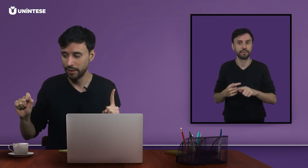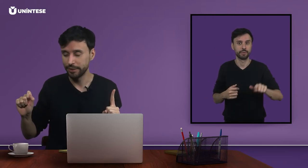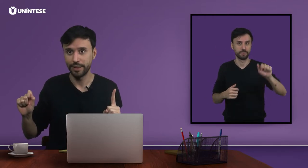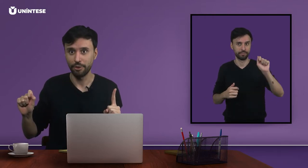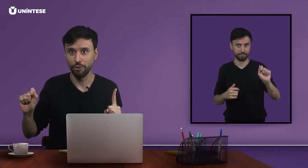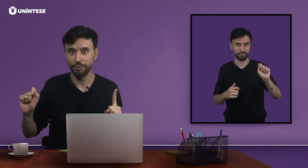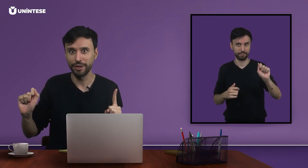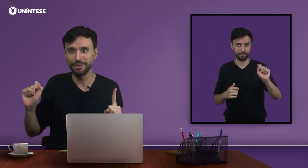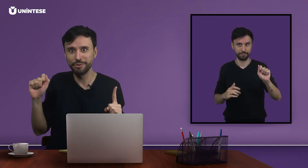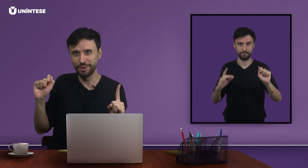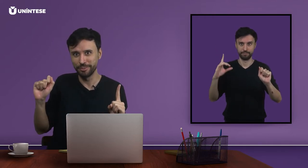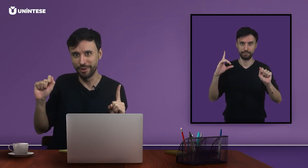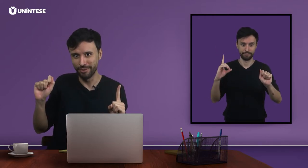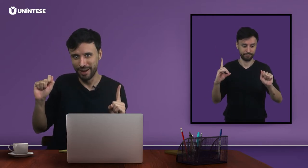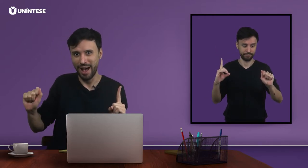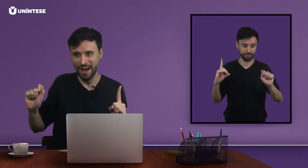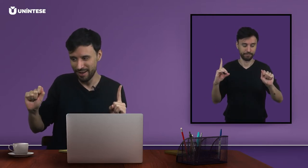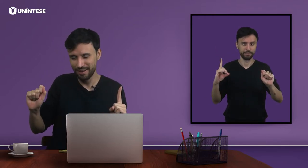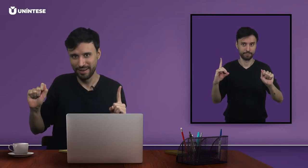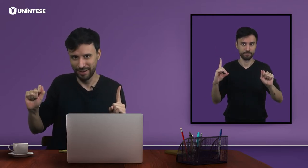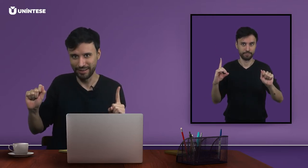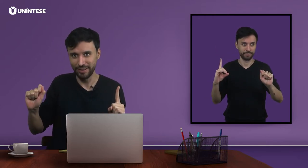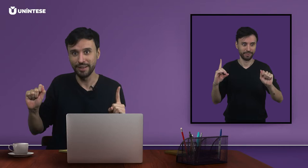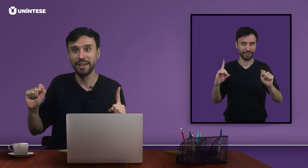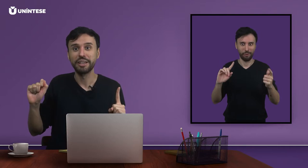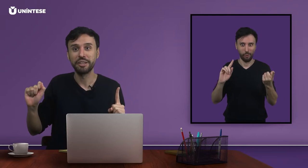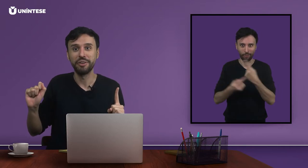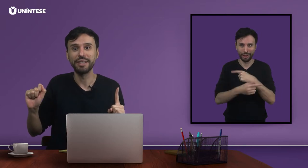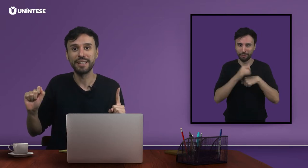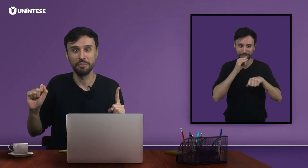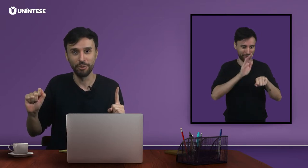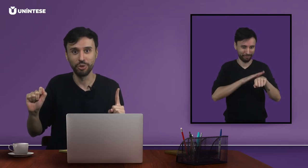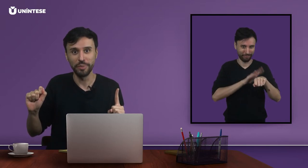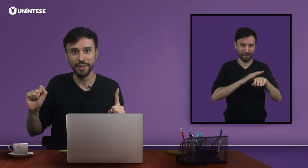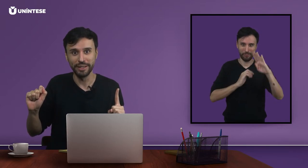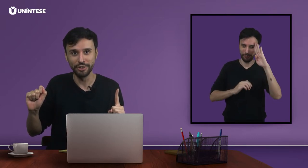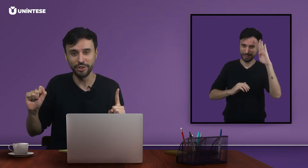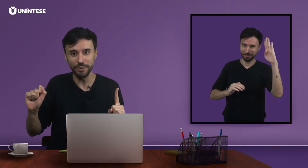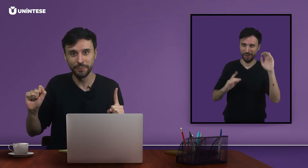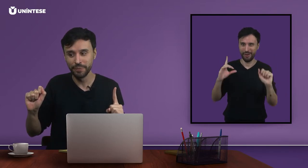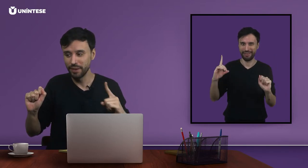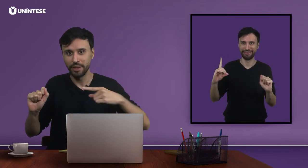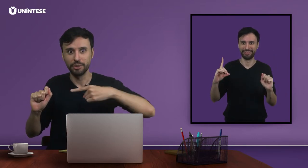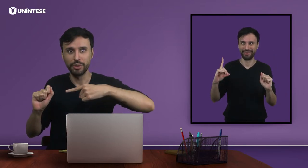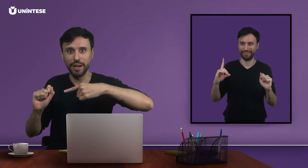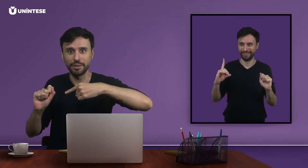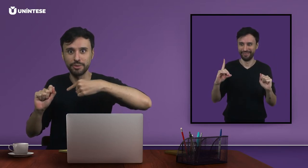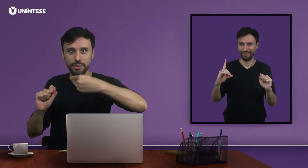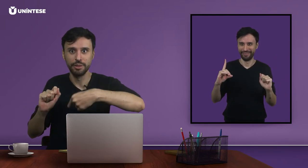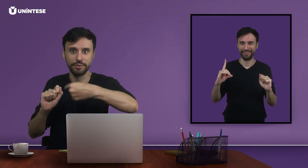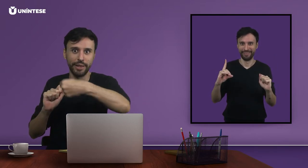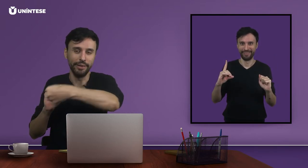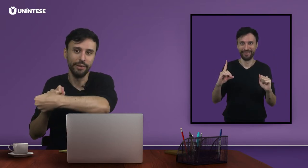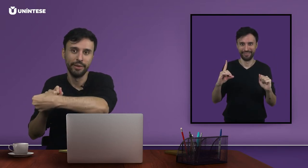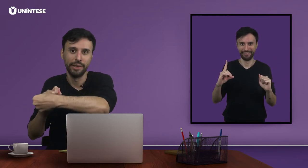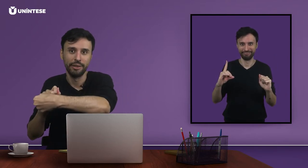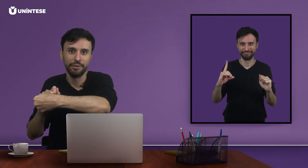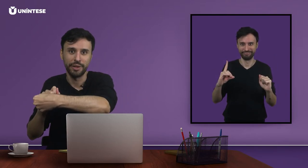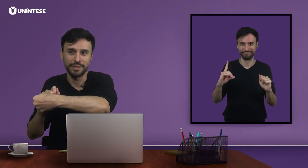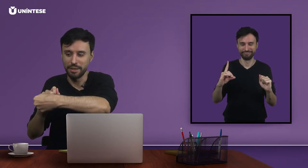Que a configuração de mão A, aqui, que vai ser a mão dominante, e no caso, quem